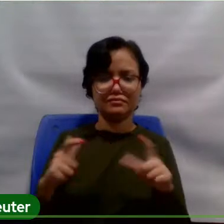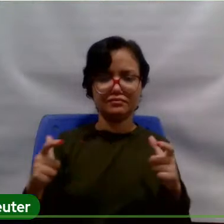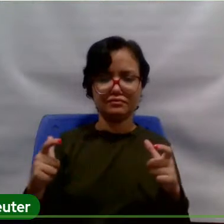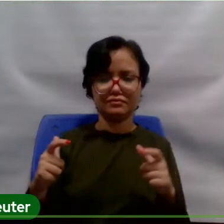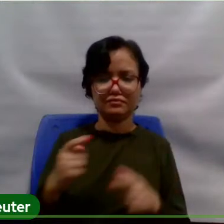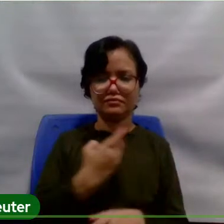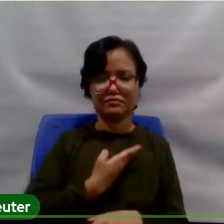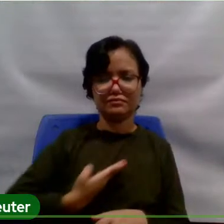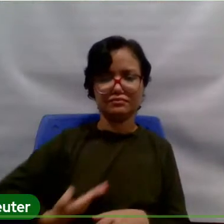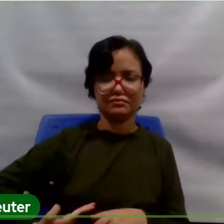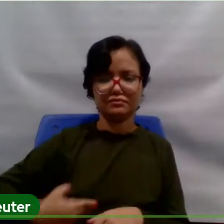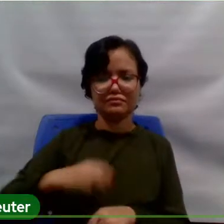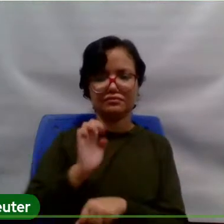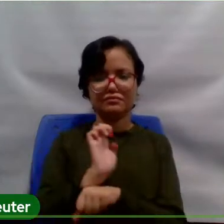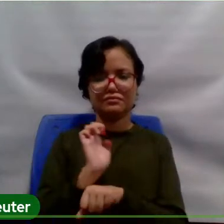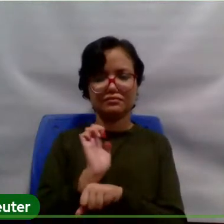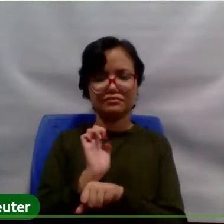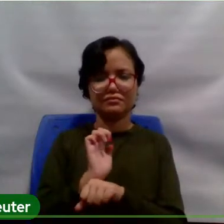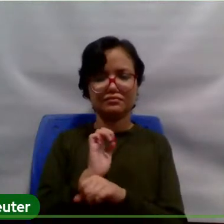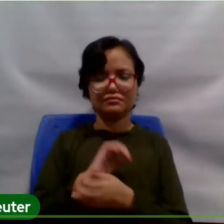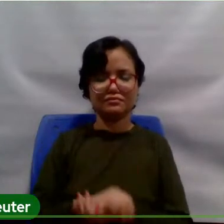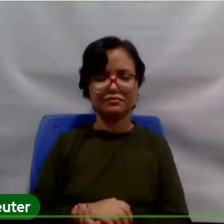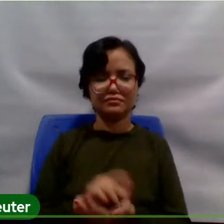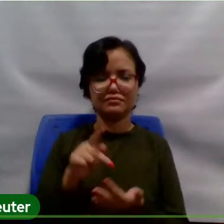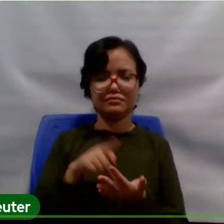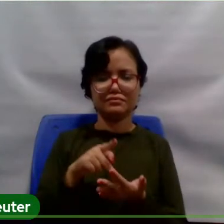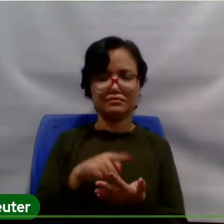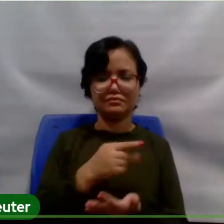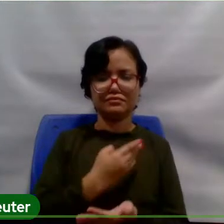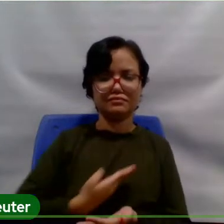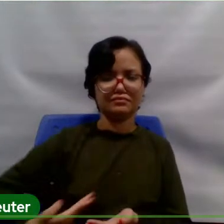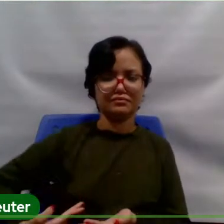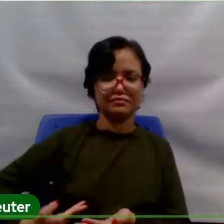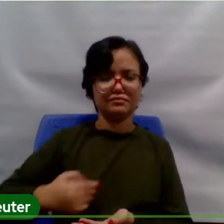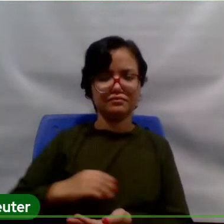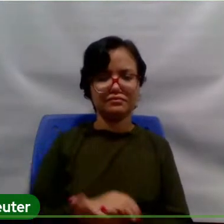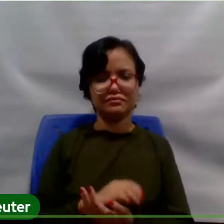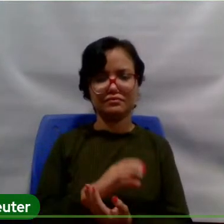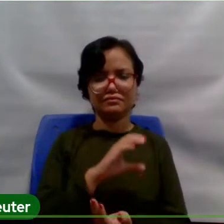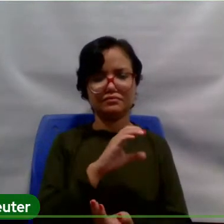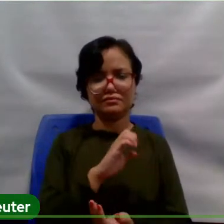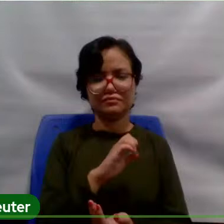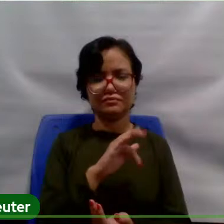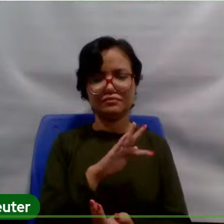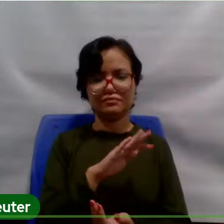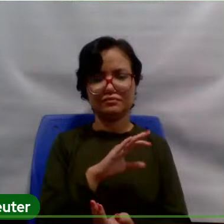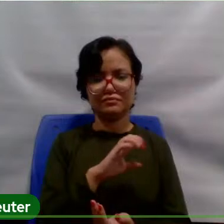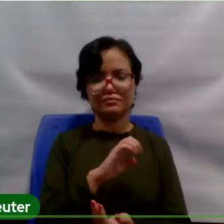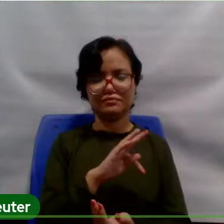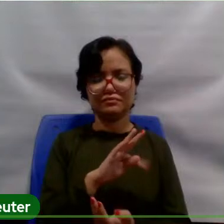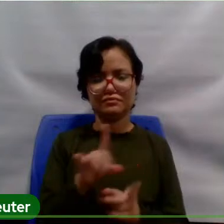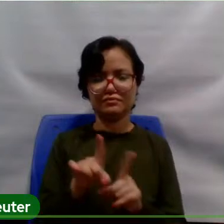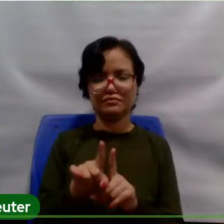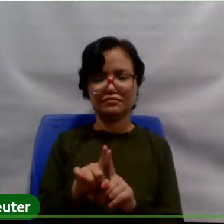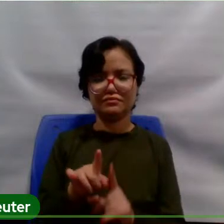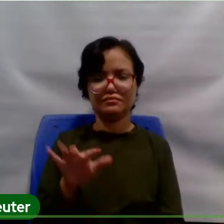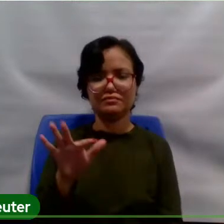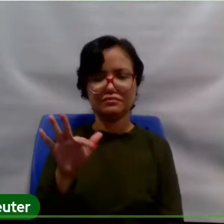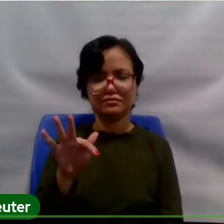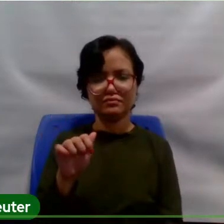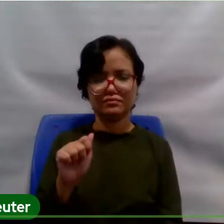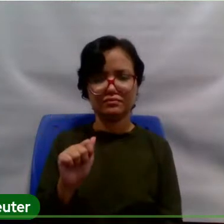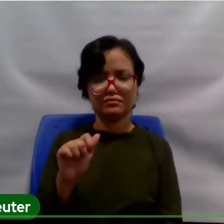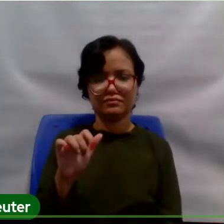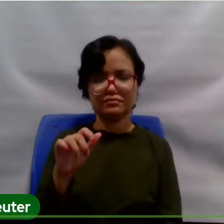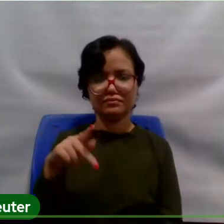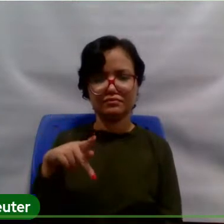do Estado, né? De fato, governo, né? Esse arquiteto e o órgão de fomento, FAPESPA, tem contribuído